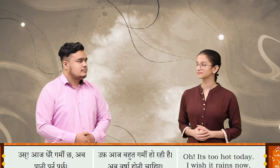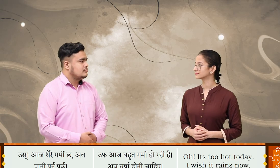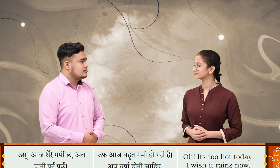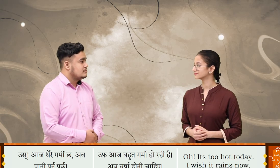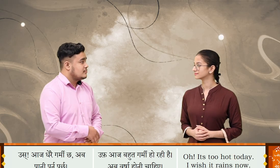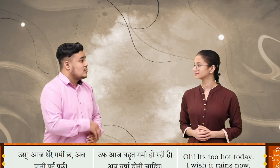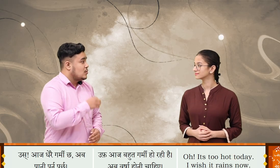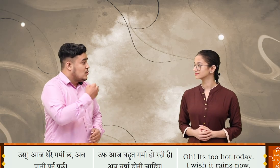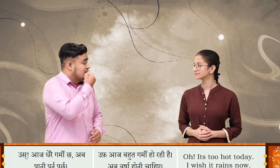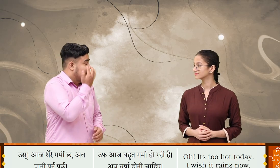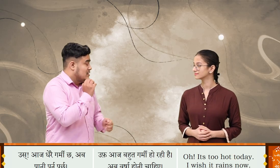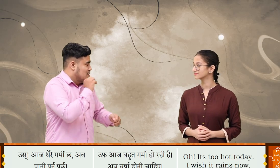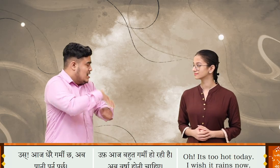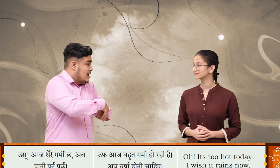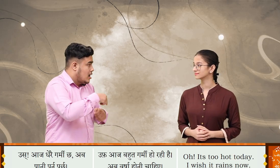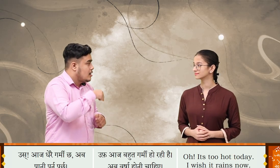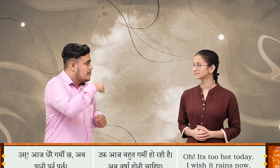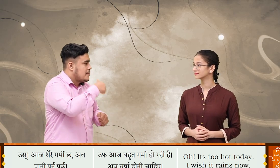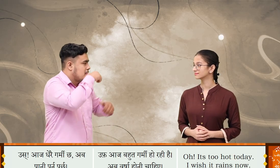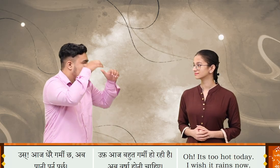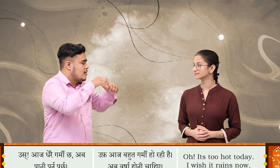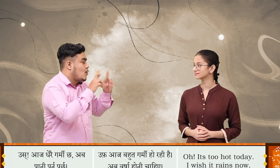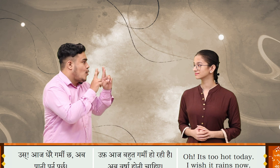आजा धेरे ही गर्मी छा अबा पानी पन्नू पर छा